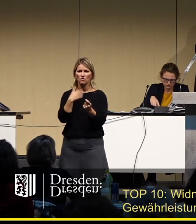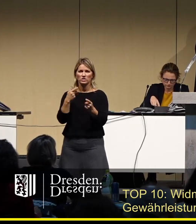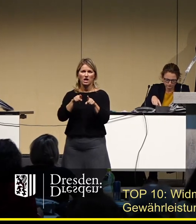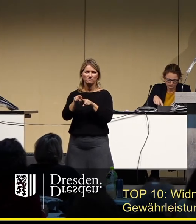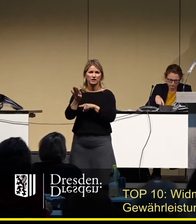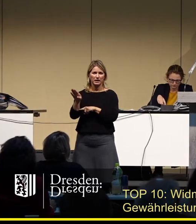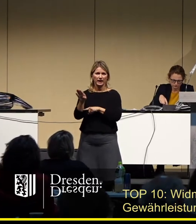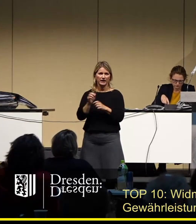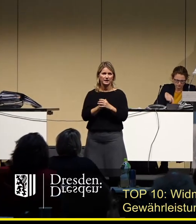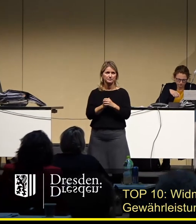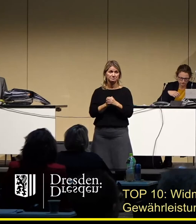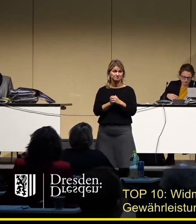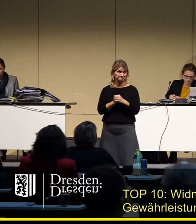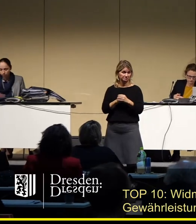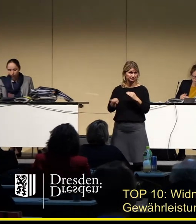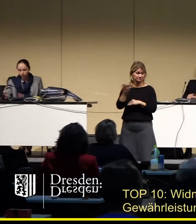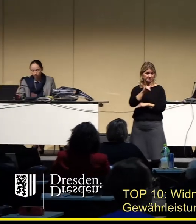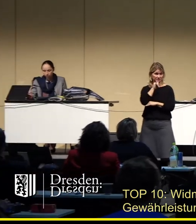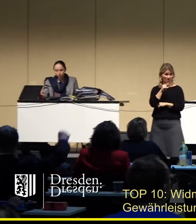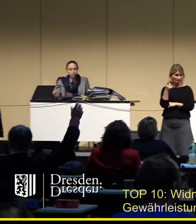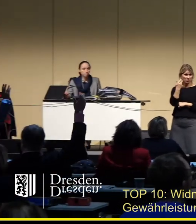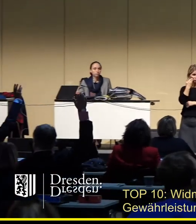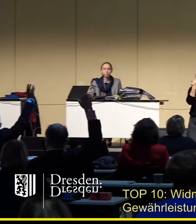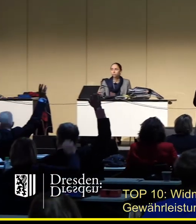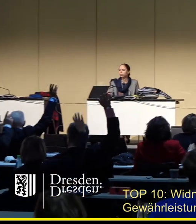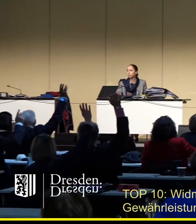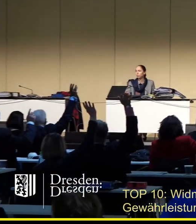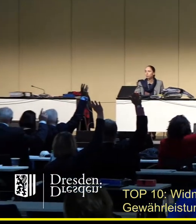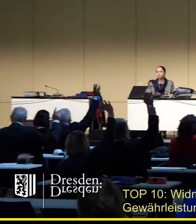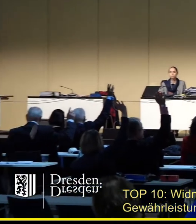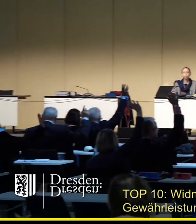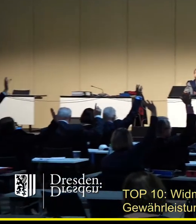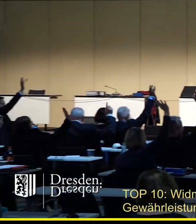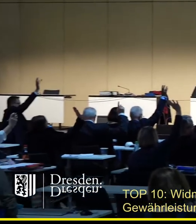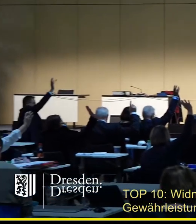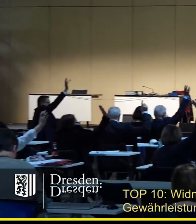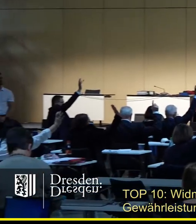FDP. Wer diesem zustimmen möchte, den bitte ich jetzt um das Stimmzeichen.